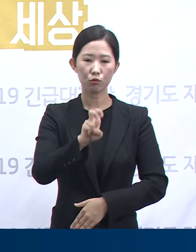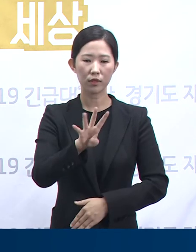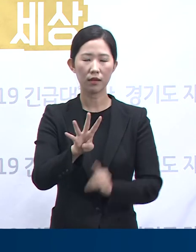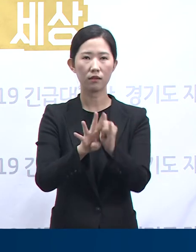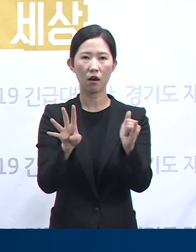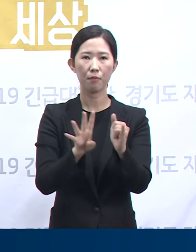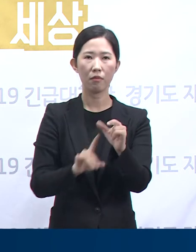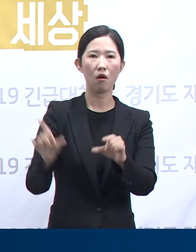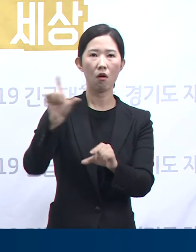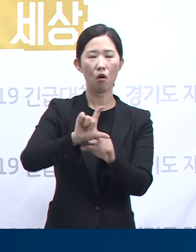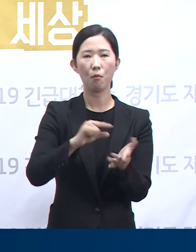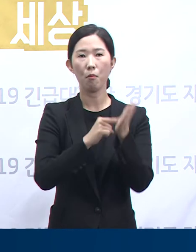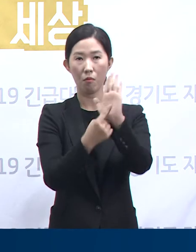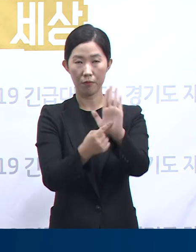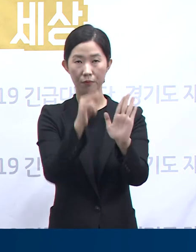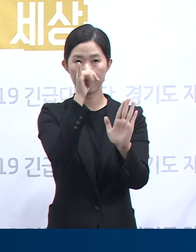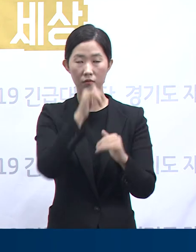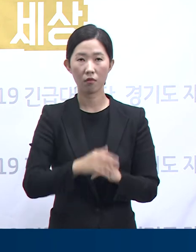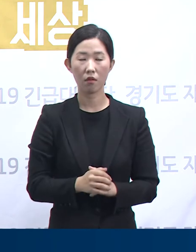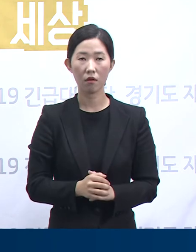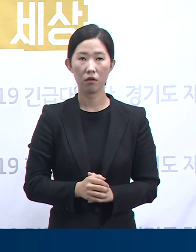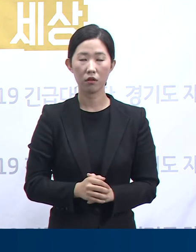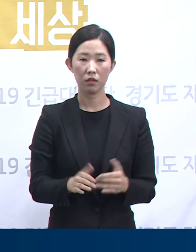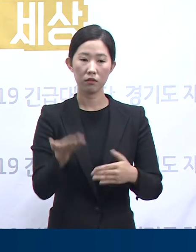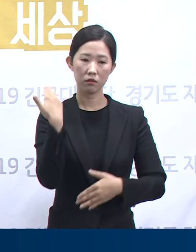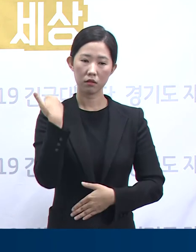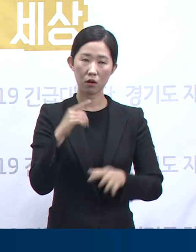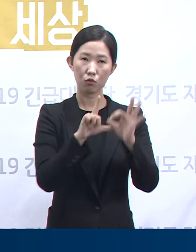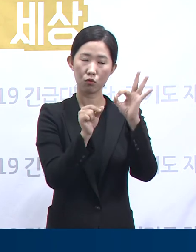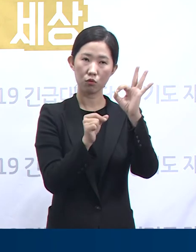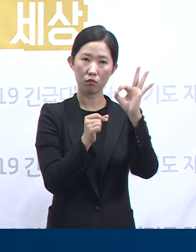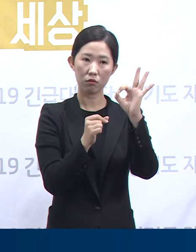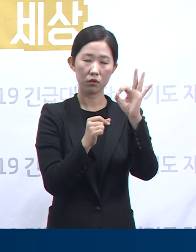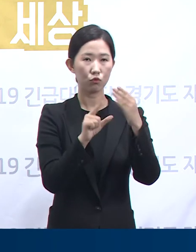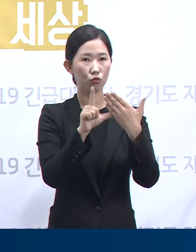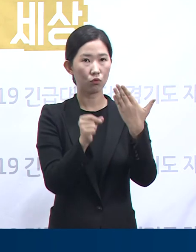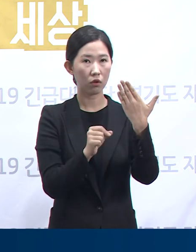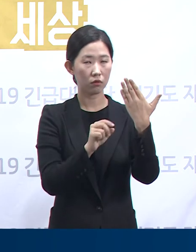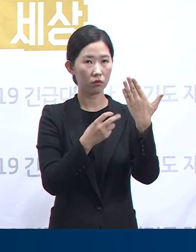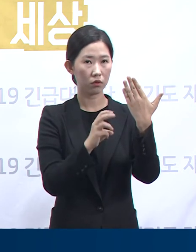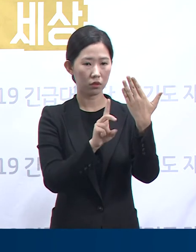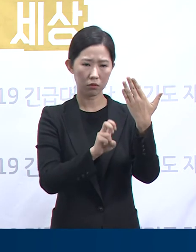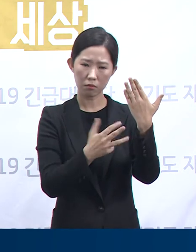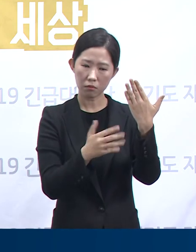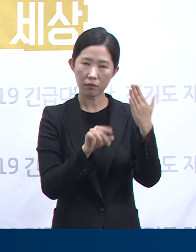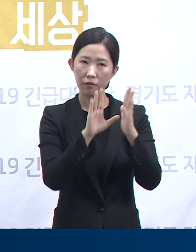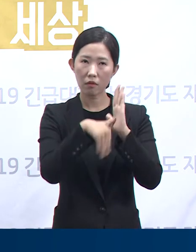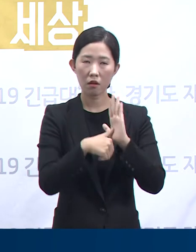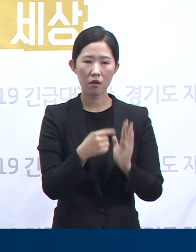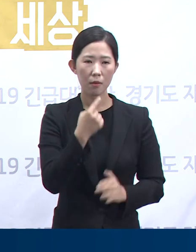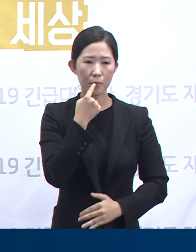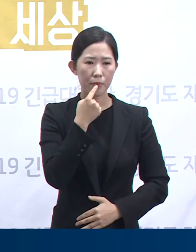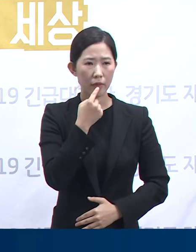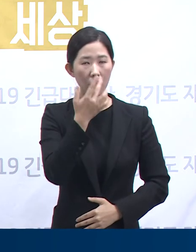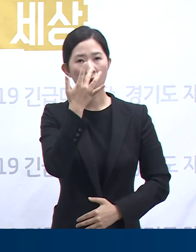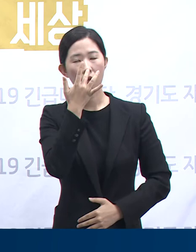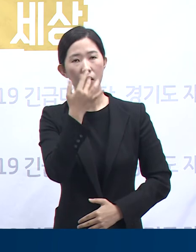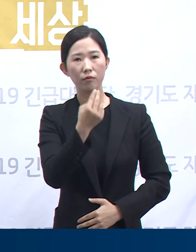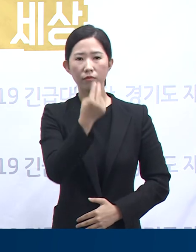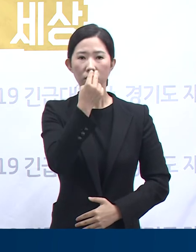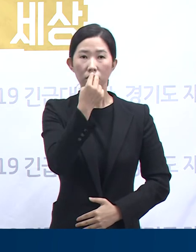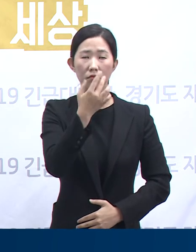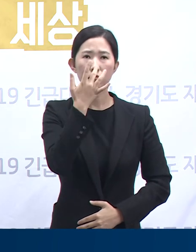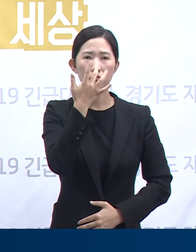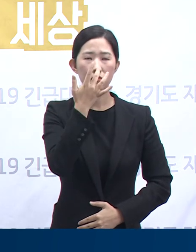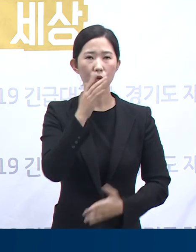3명이 후각과 미각 상실 등의 증상을 발현하여 국군수도병원에서 시행한 검사에서 10월 4일자로 첫 확진